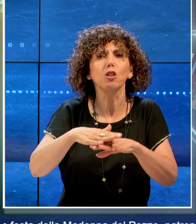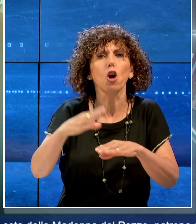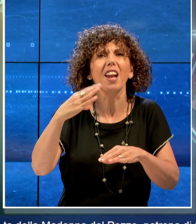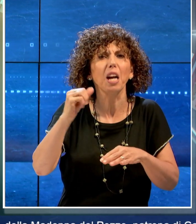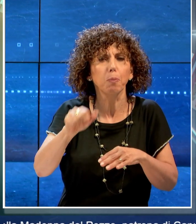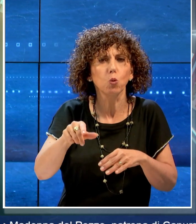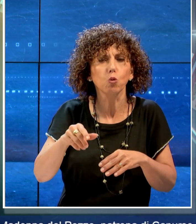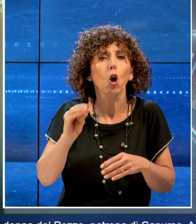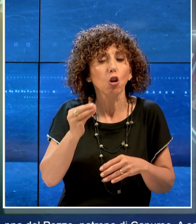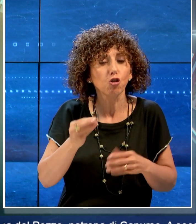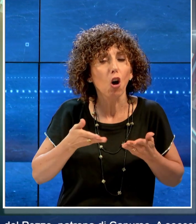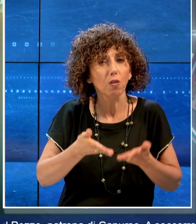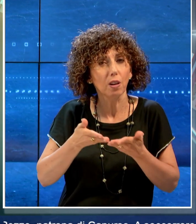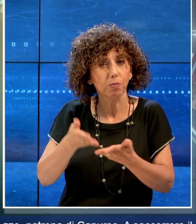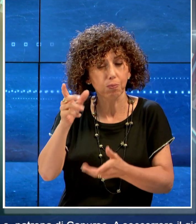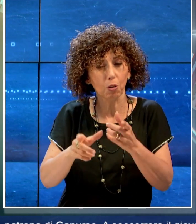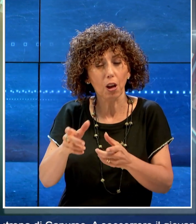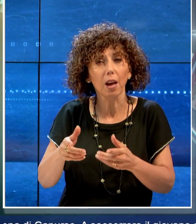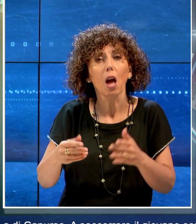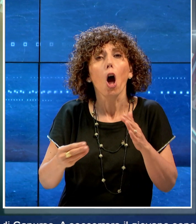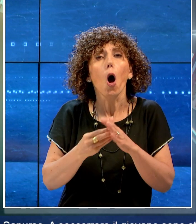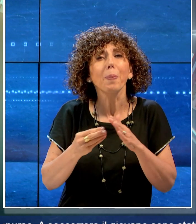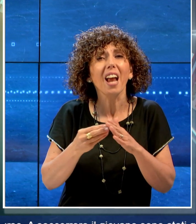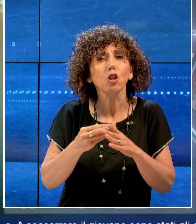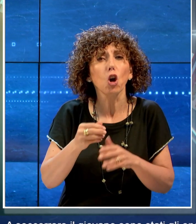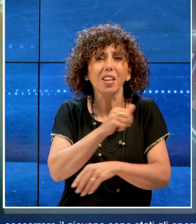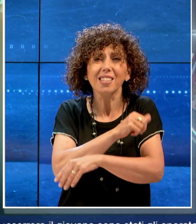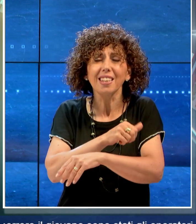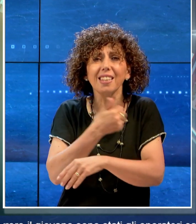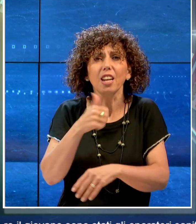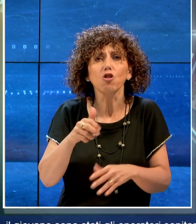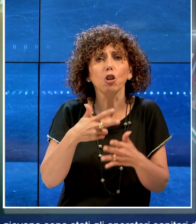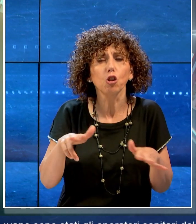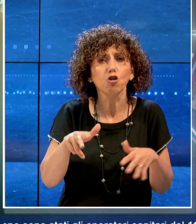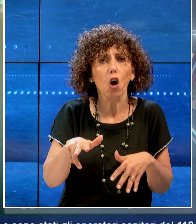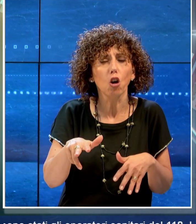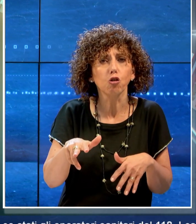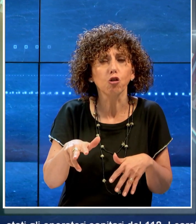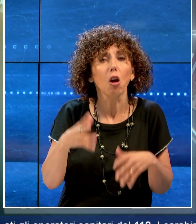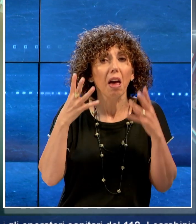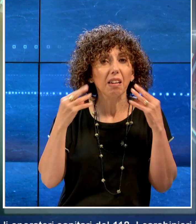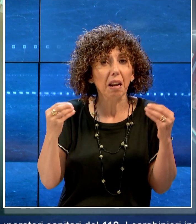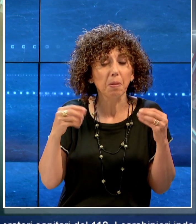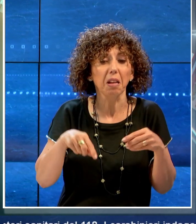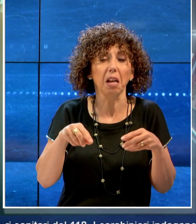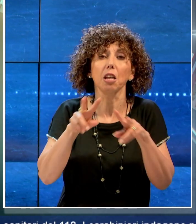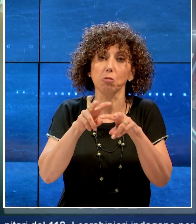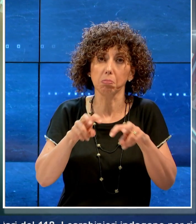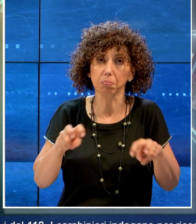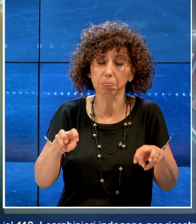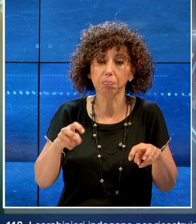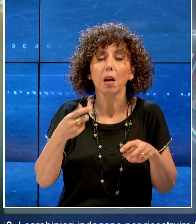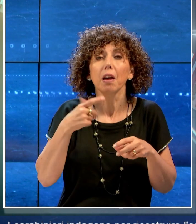A soccorrere il giovane sono stati gli operatori sanitari del 118. I carabinieri indagano per